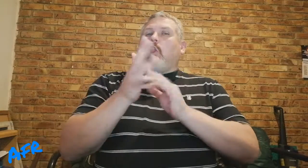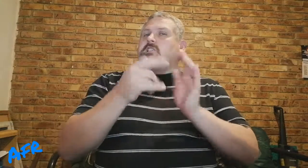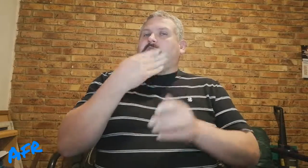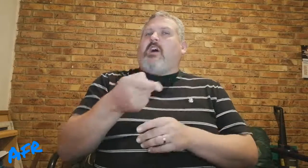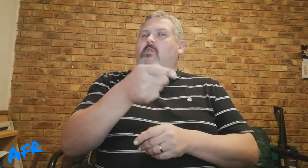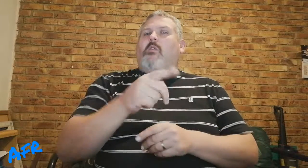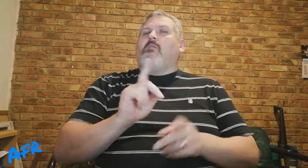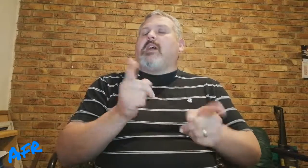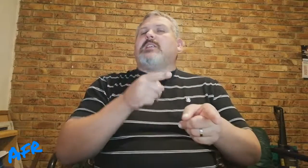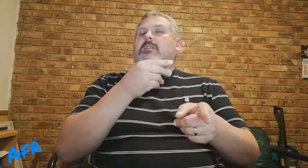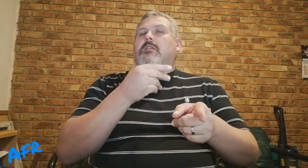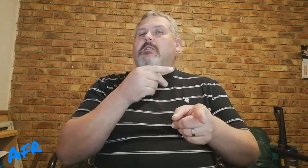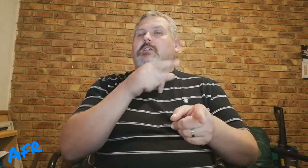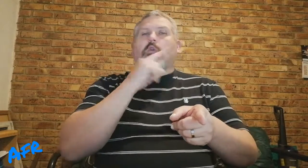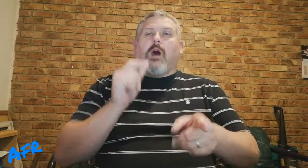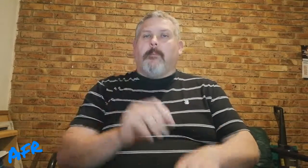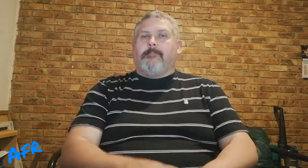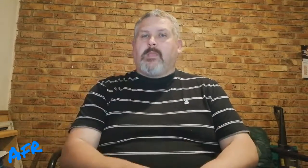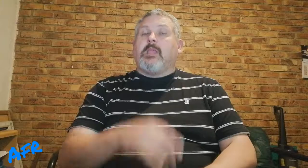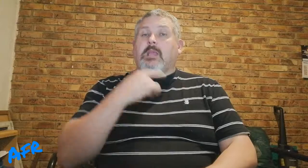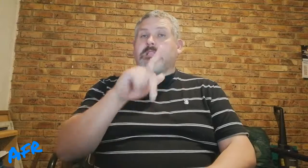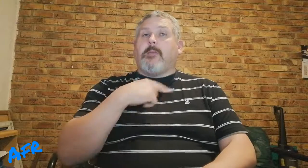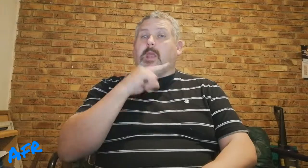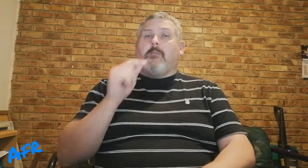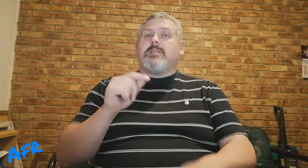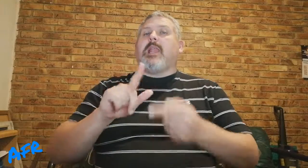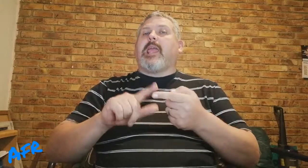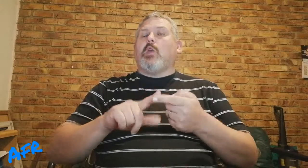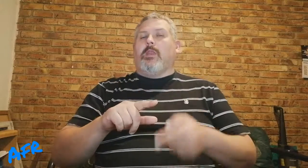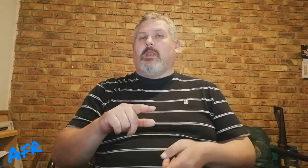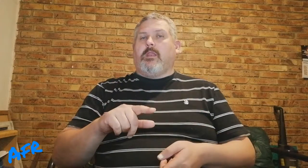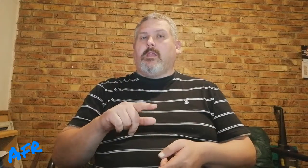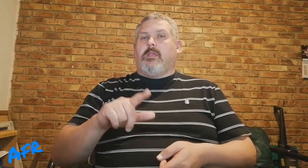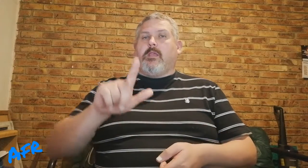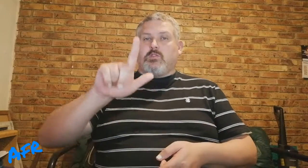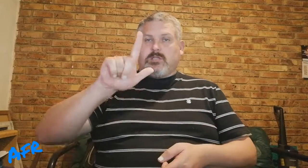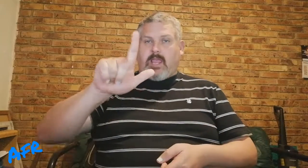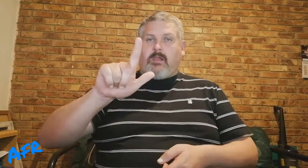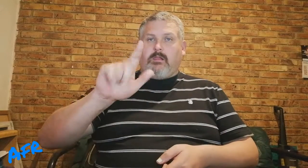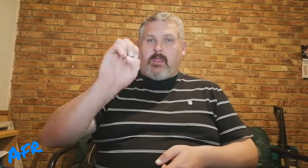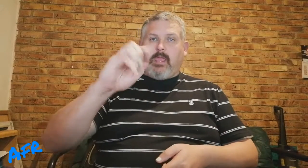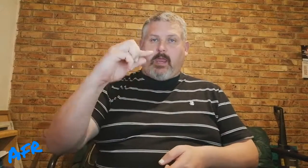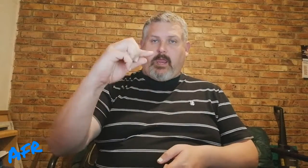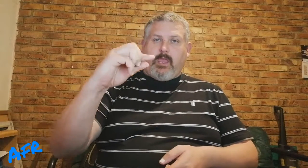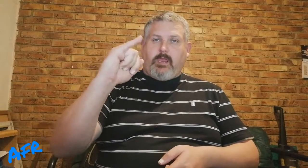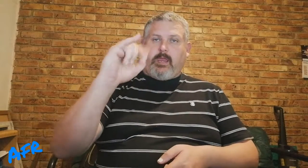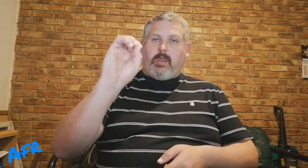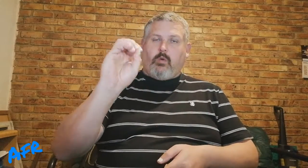En Jesus praat vir, wat is jou naam? Jy sê, my naam is Legioen. So is L, J, G,